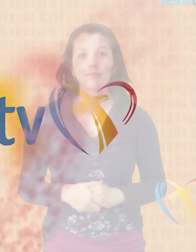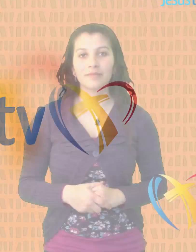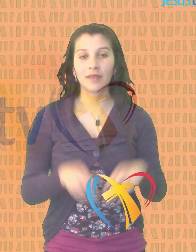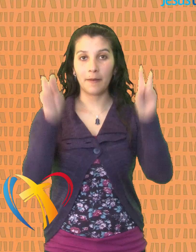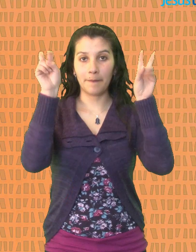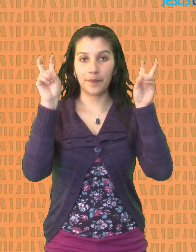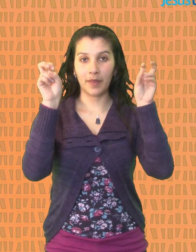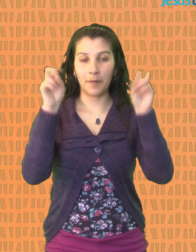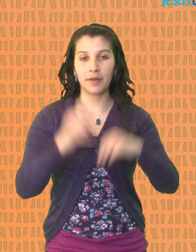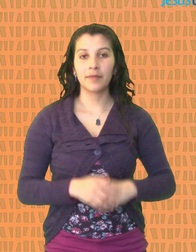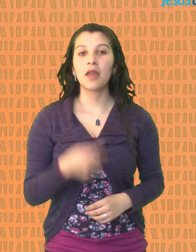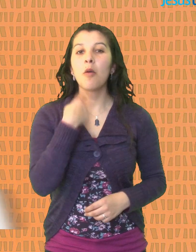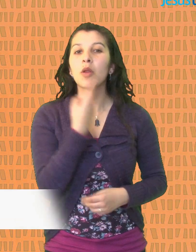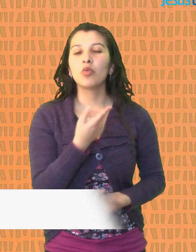¿Qué son los sacramentos?